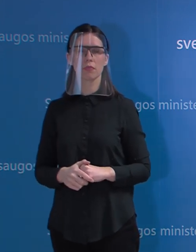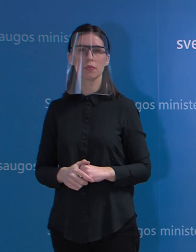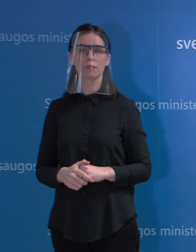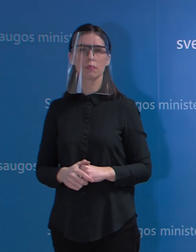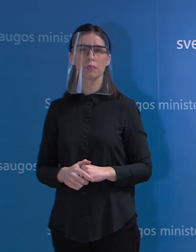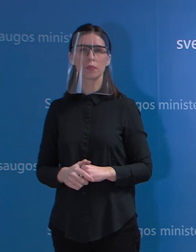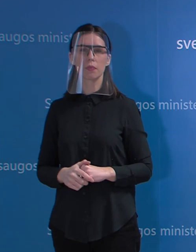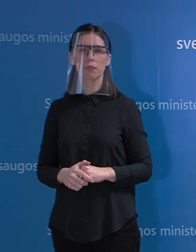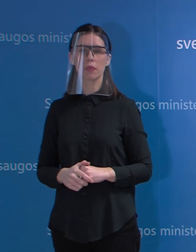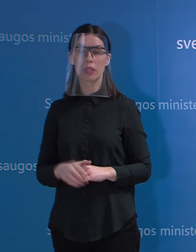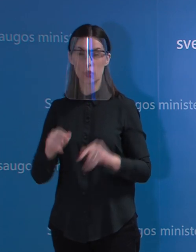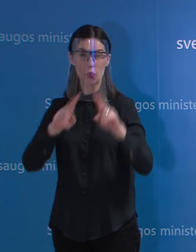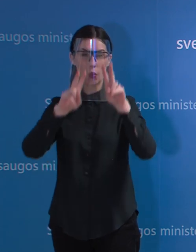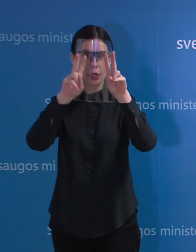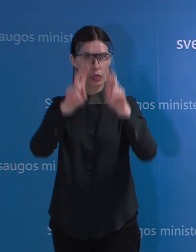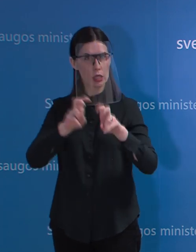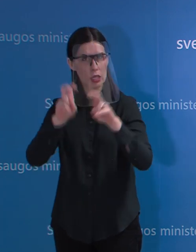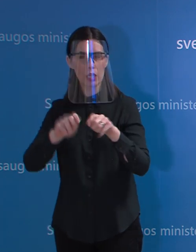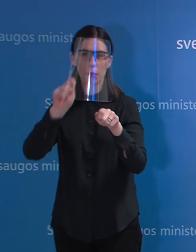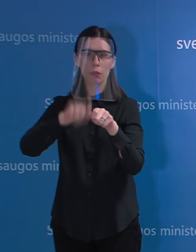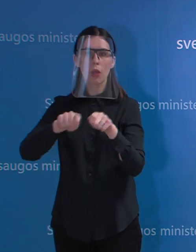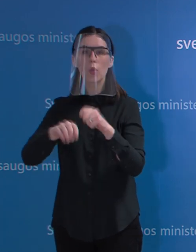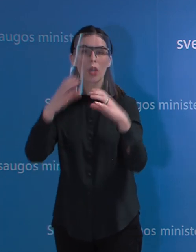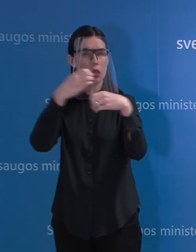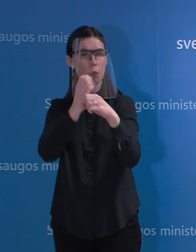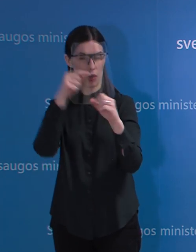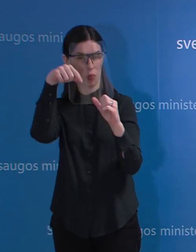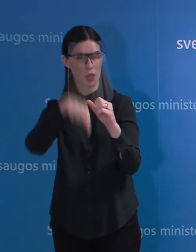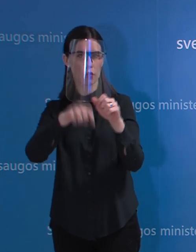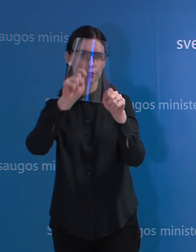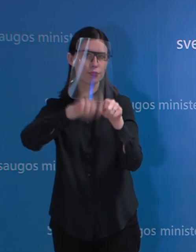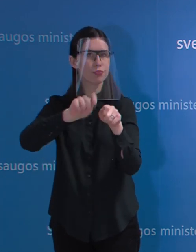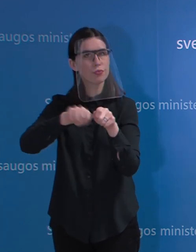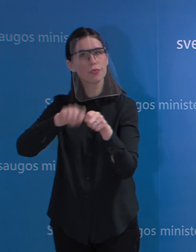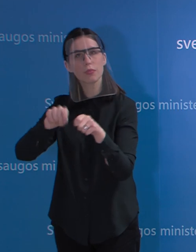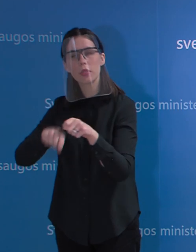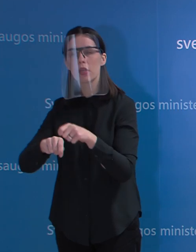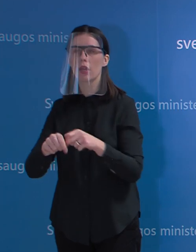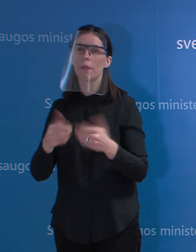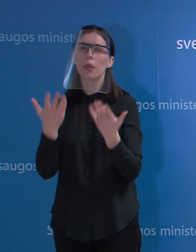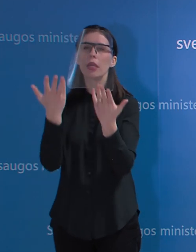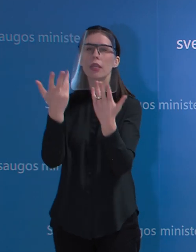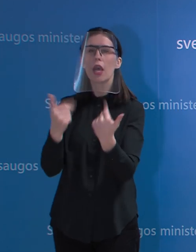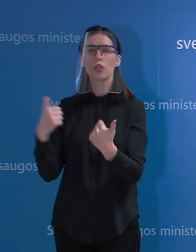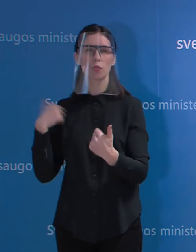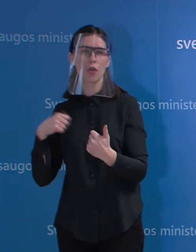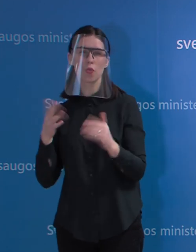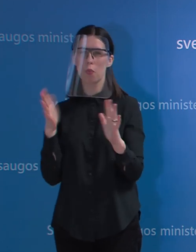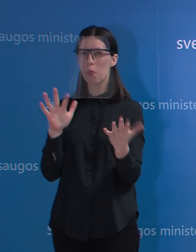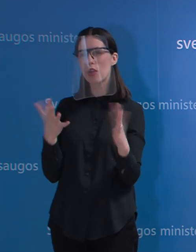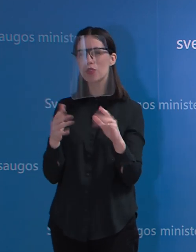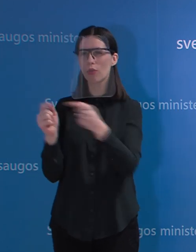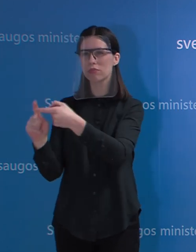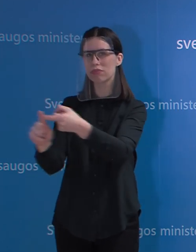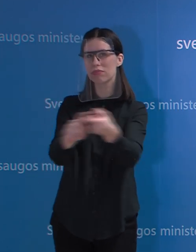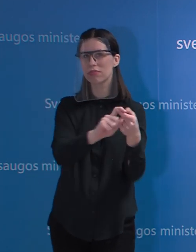iš šitų tyrimų, kurie yra atliekami laboratorijose, tikrai sudėtinga spėlioti, kiek asmenų gali būti užsikrėti,